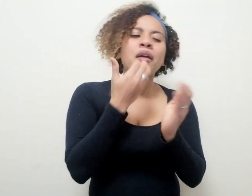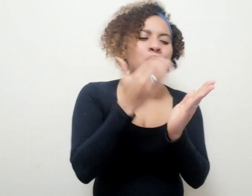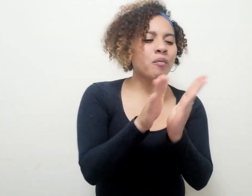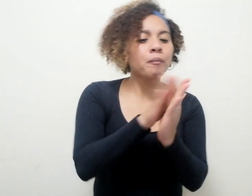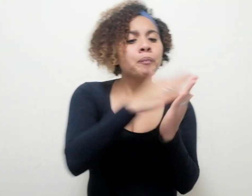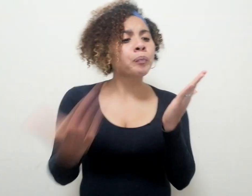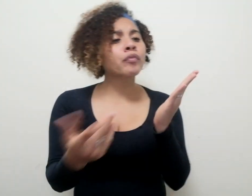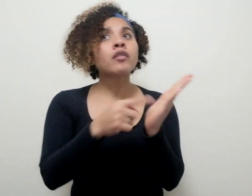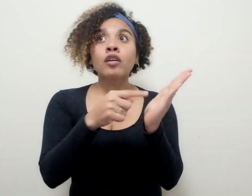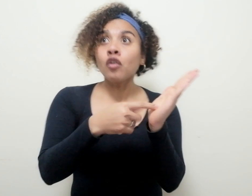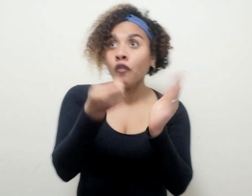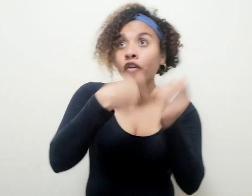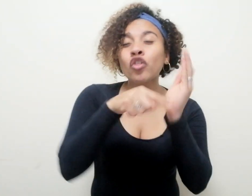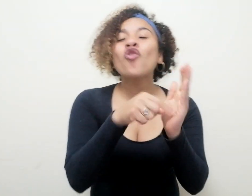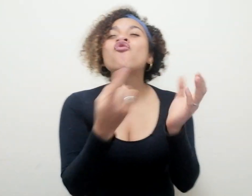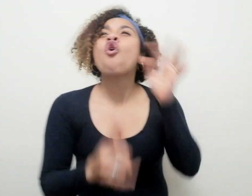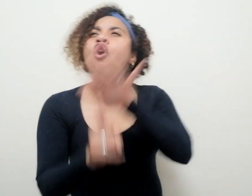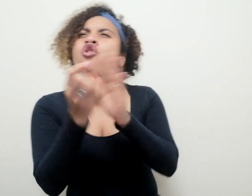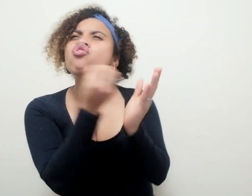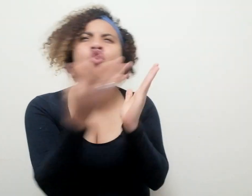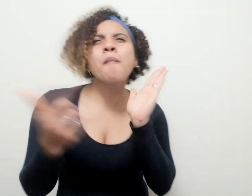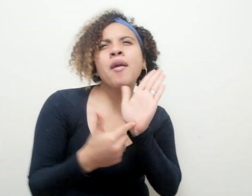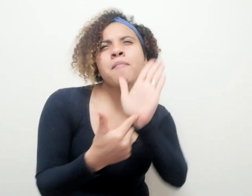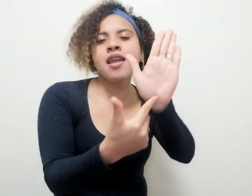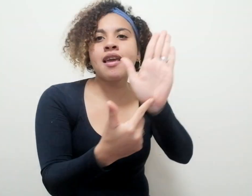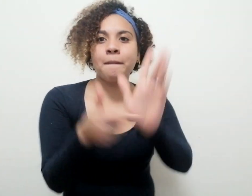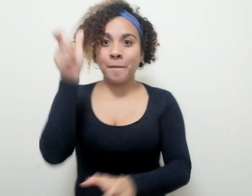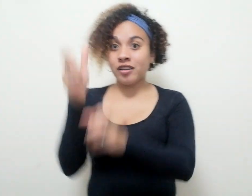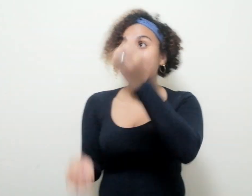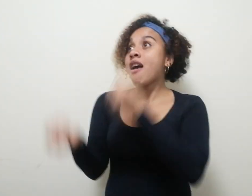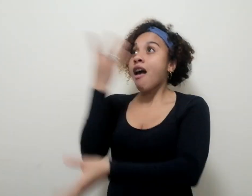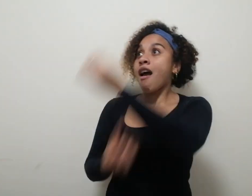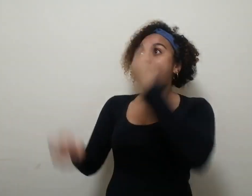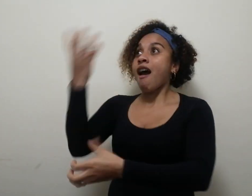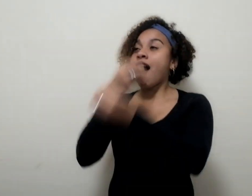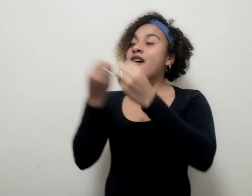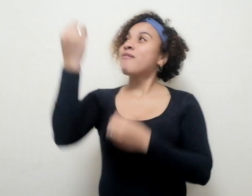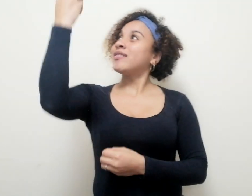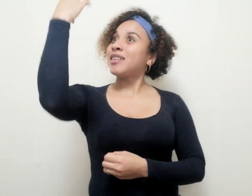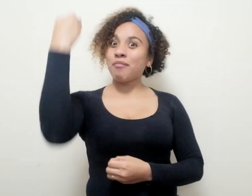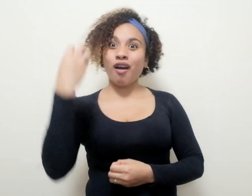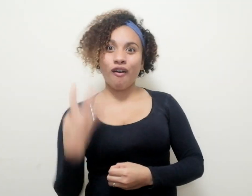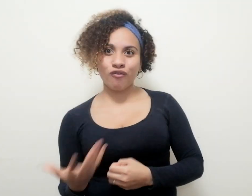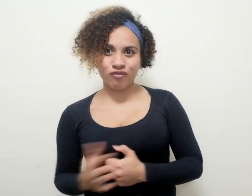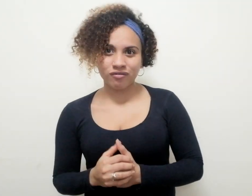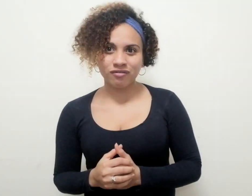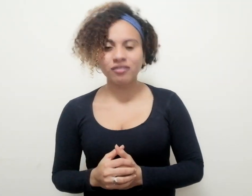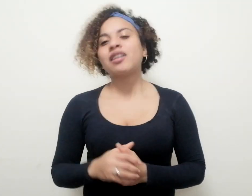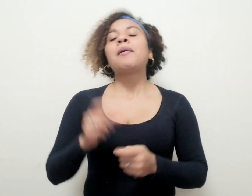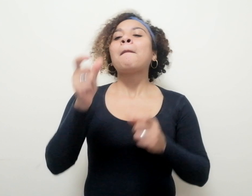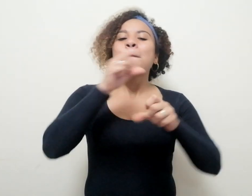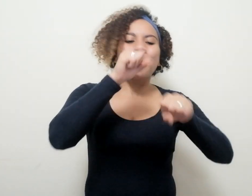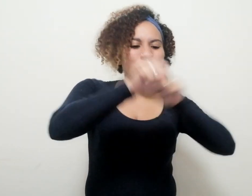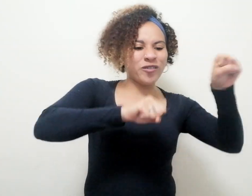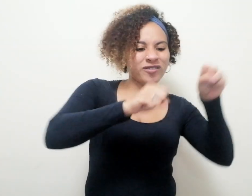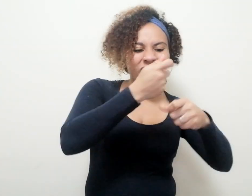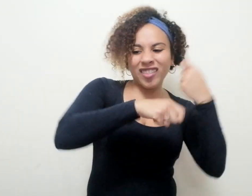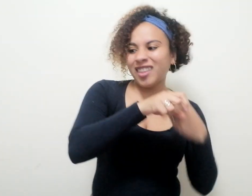un hombre que vende folletos sobre el origen de los números. C. Malabaristas junto a los semáforos, pollerías injertas en una